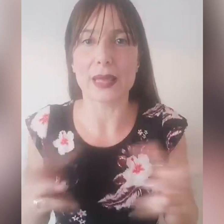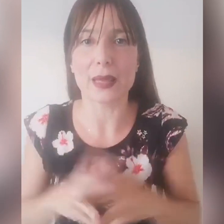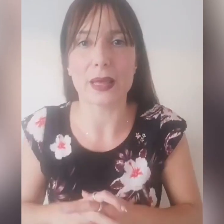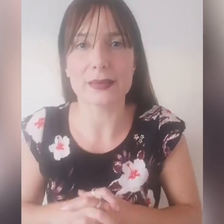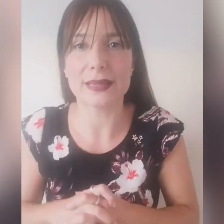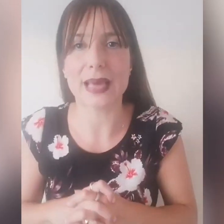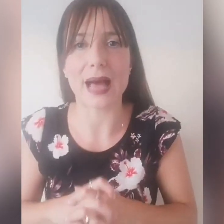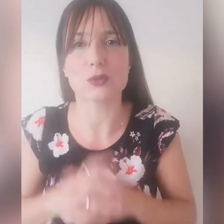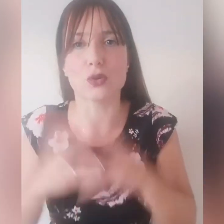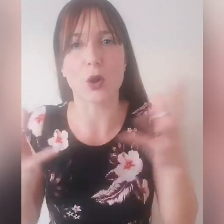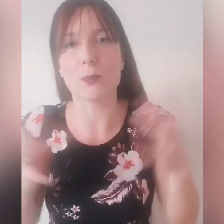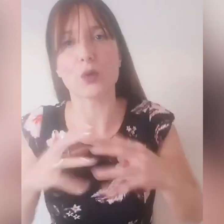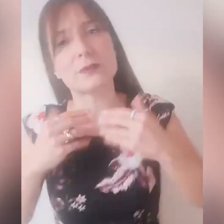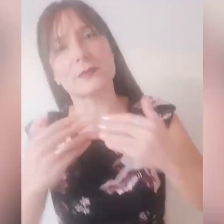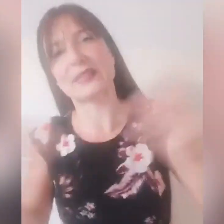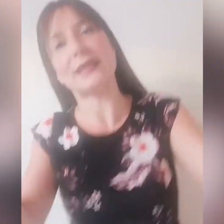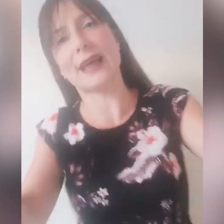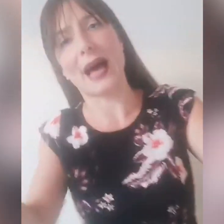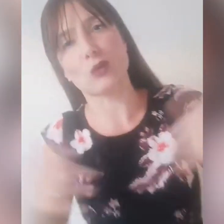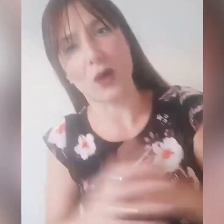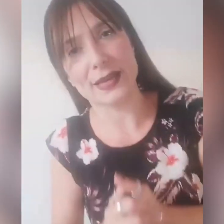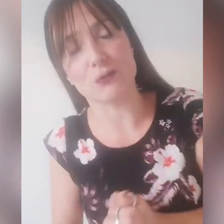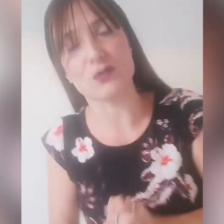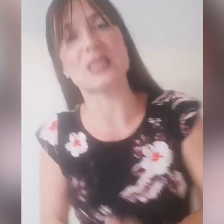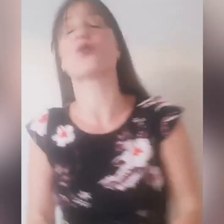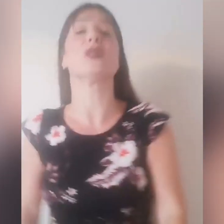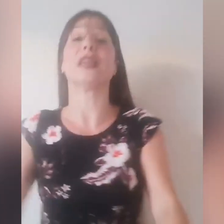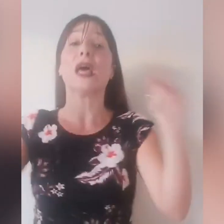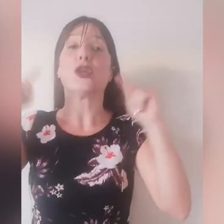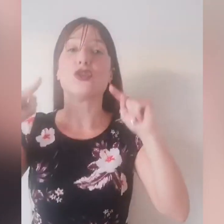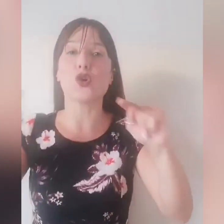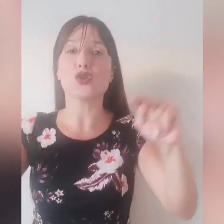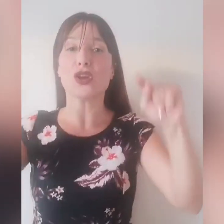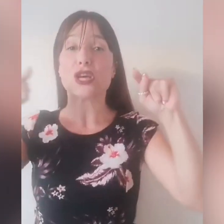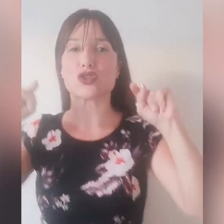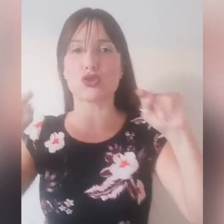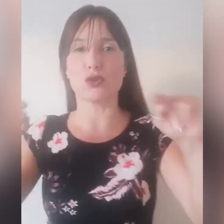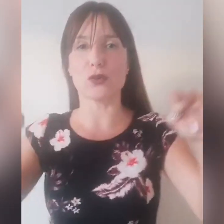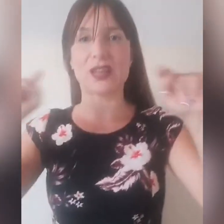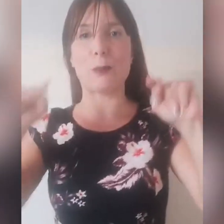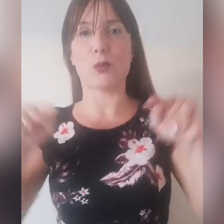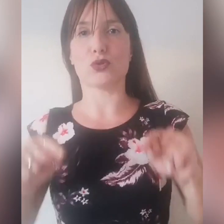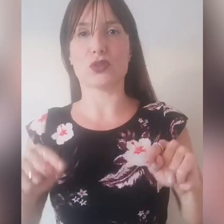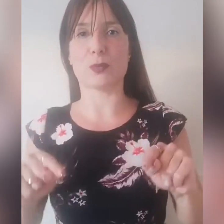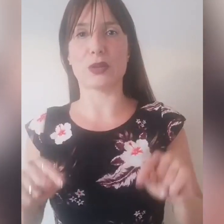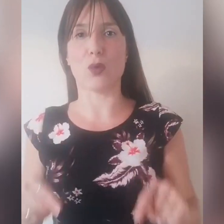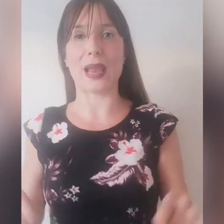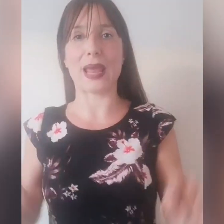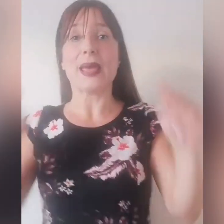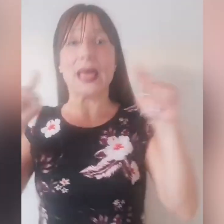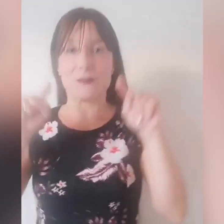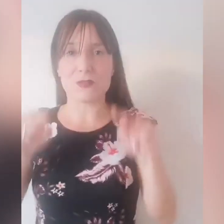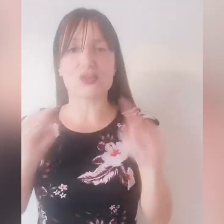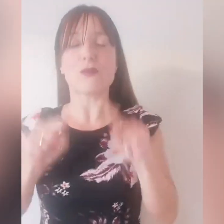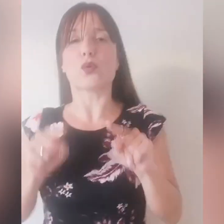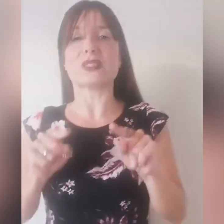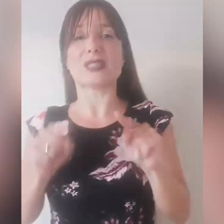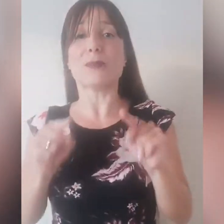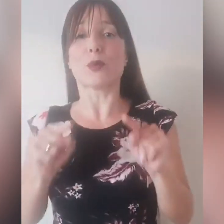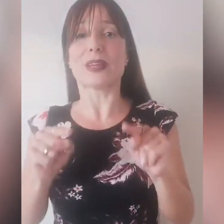dedicato, proprio dedicato al nervosismo quindi non sottovalutiamo il mondo spirituale e vi facevo questo esempio per